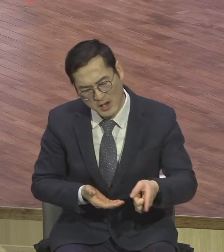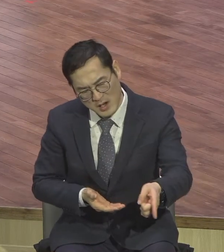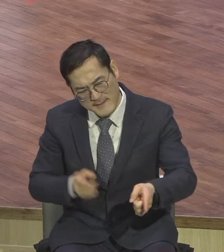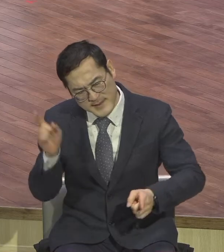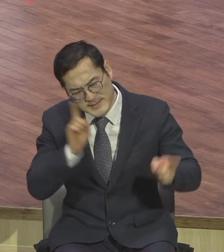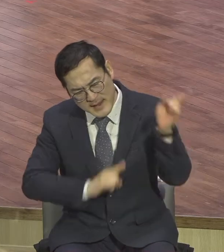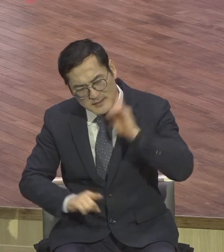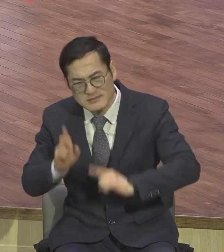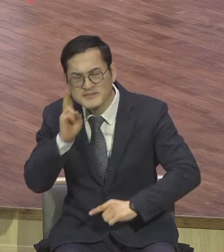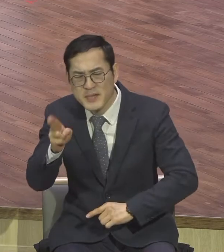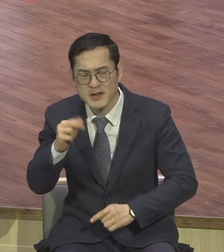전제입니다.